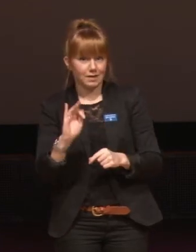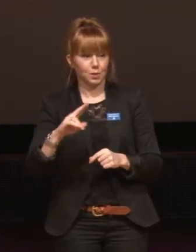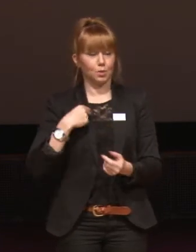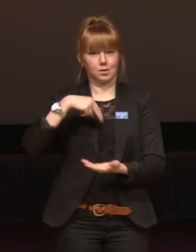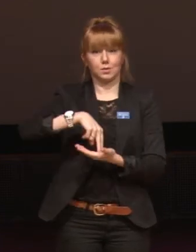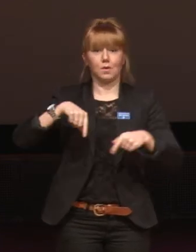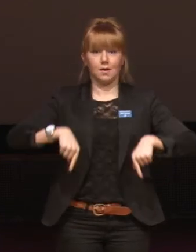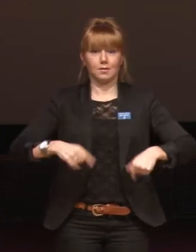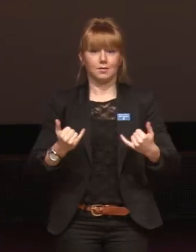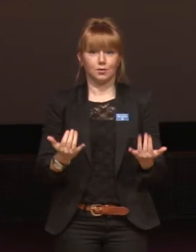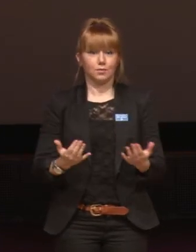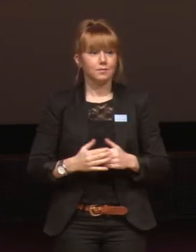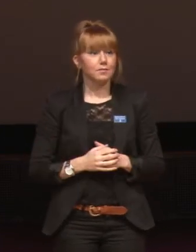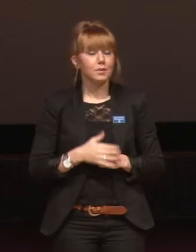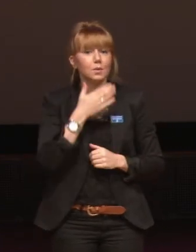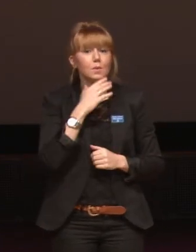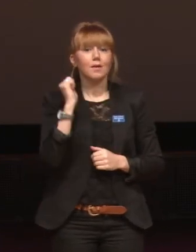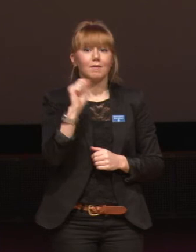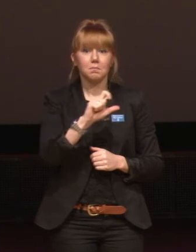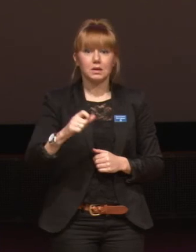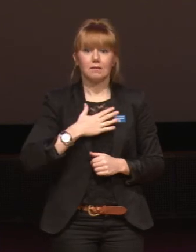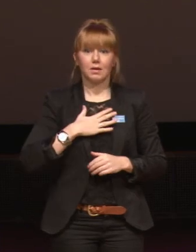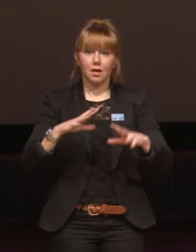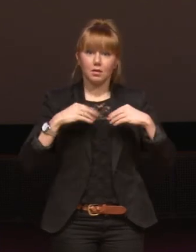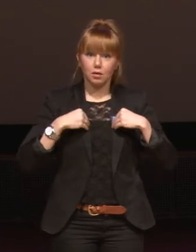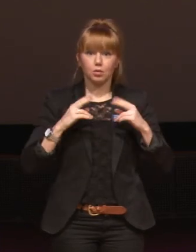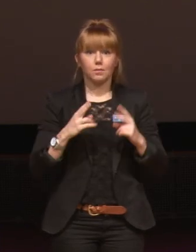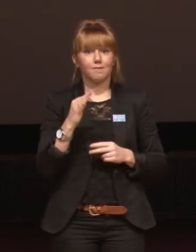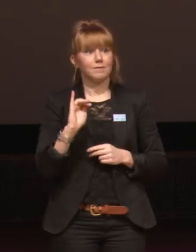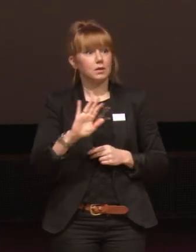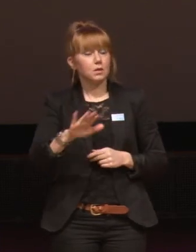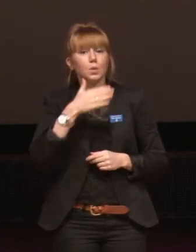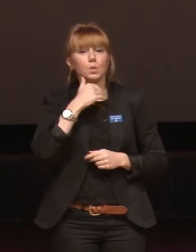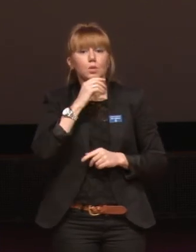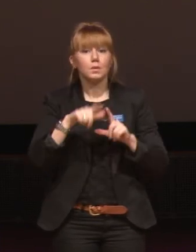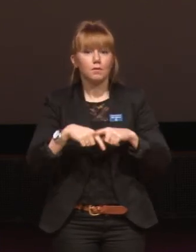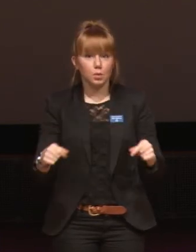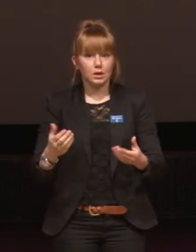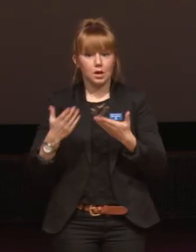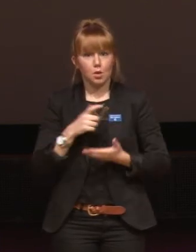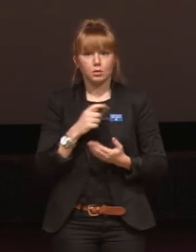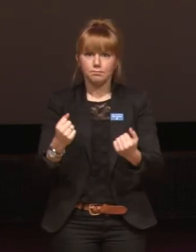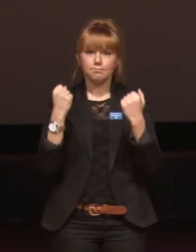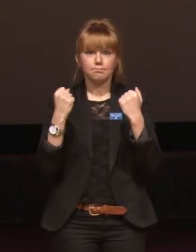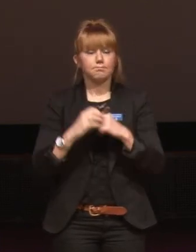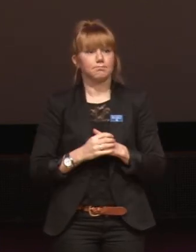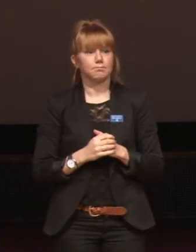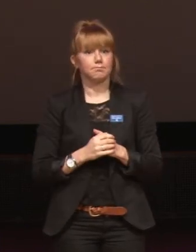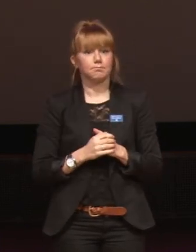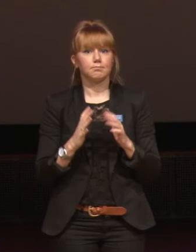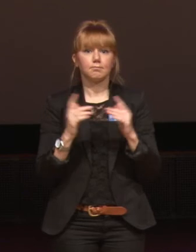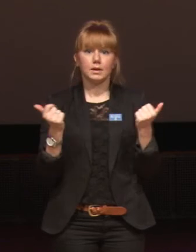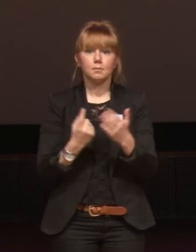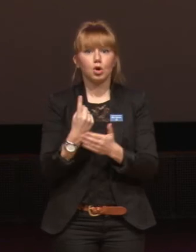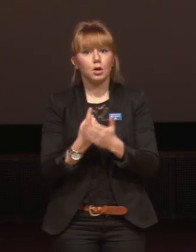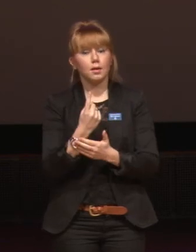jag här. Unga feminister vill antas som FIs ungdomsförbund. Det ger oss tyngd, det ger FI möjlighet